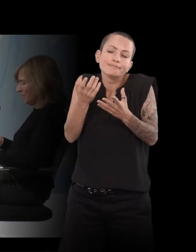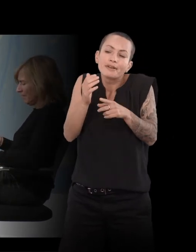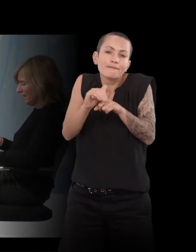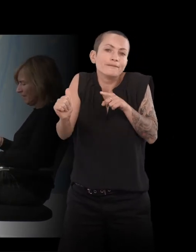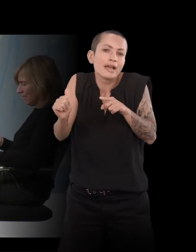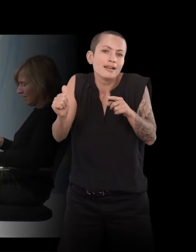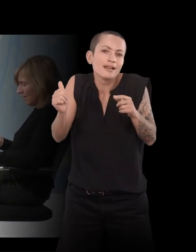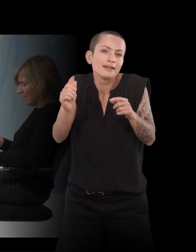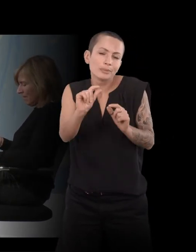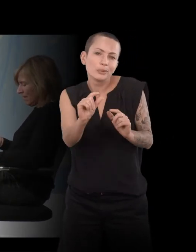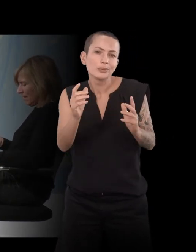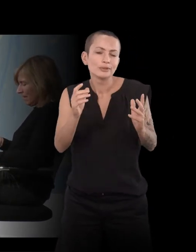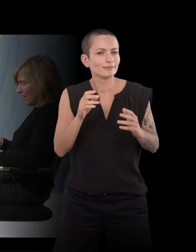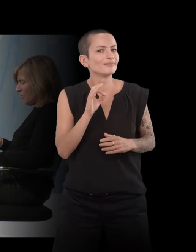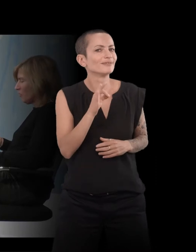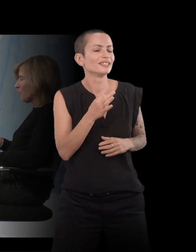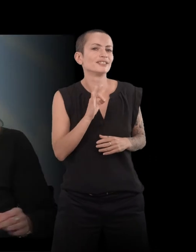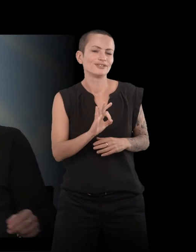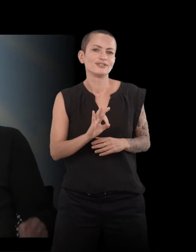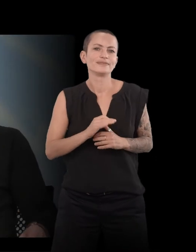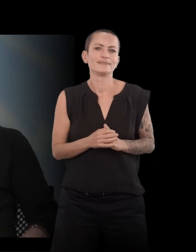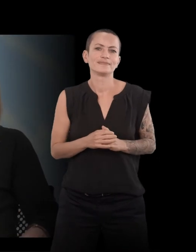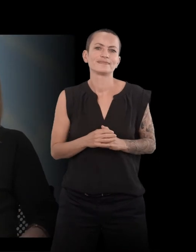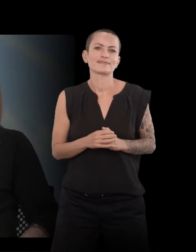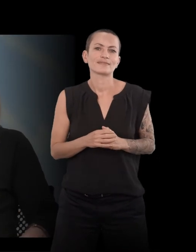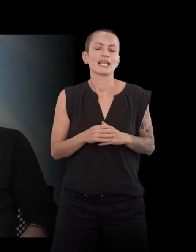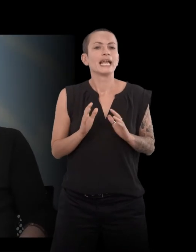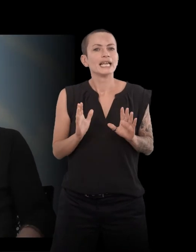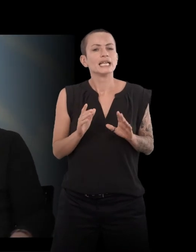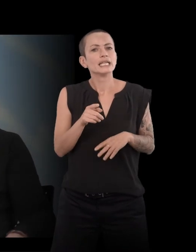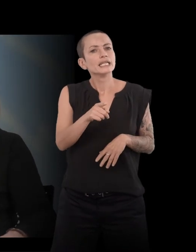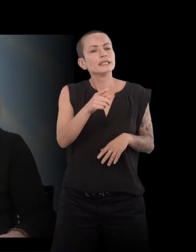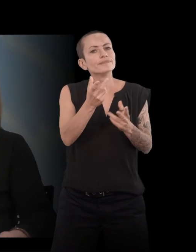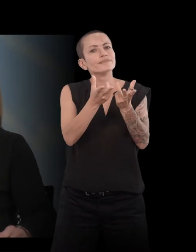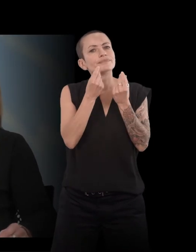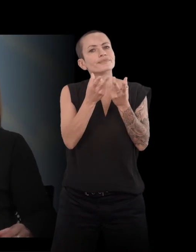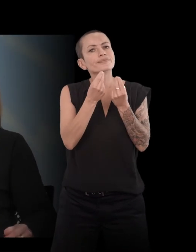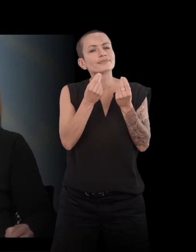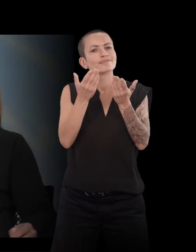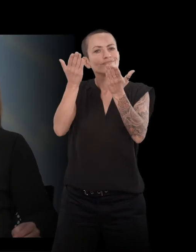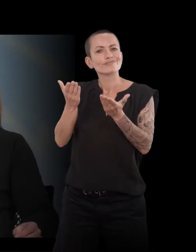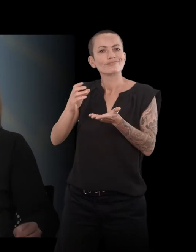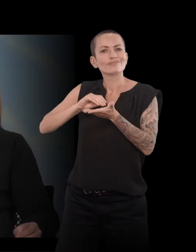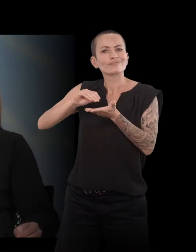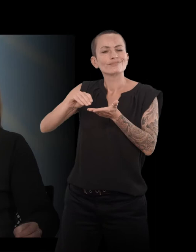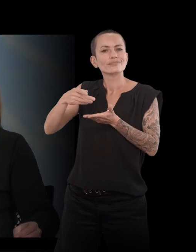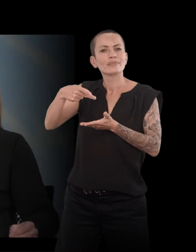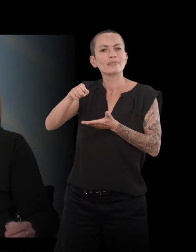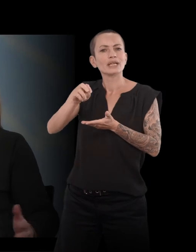fait. Et vous parlez de Georges Perec, de la rue Villain. C'est une des... Votre livre